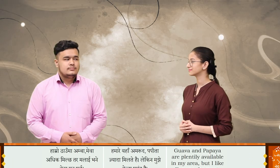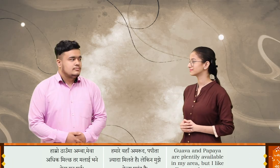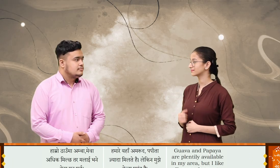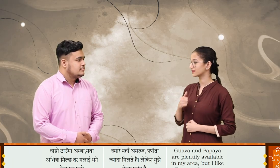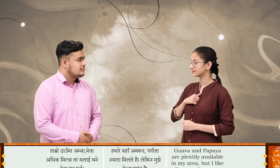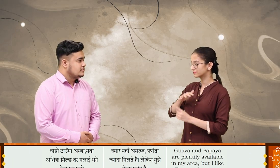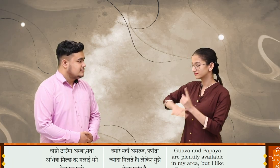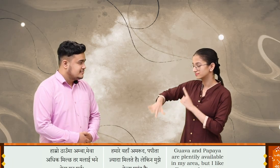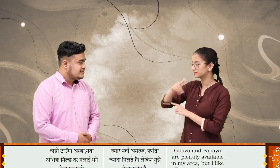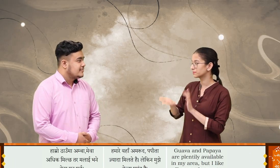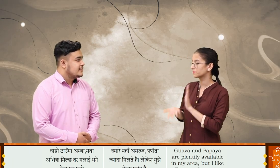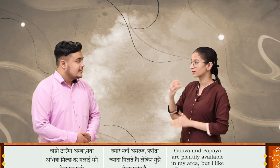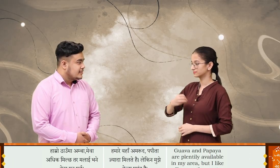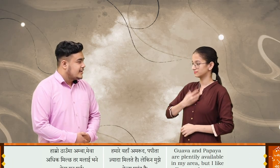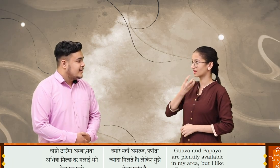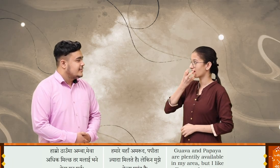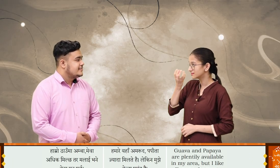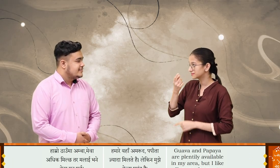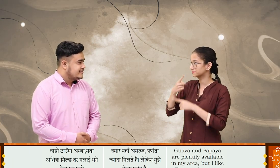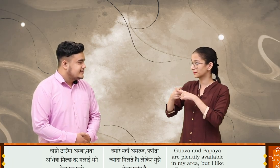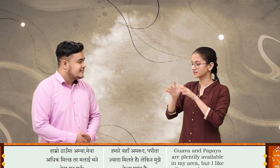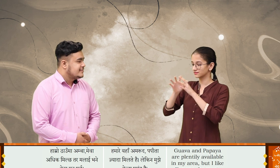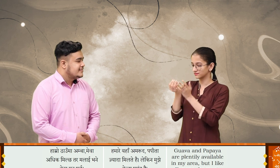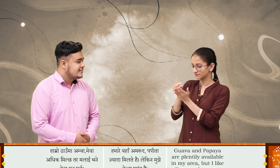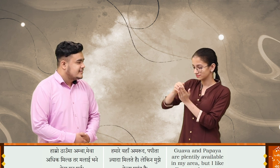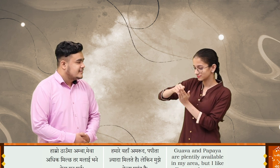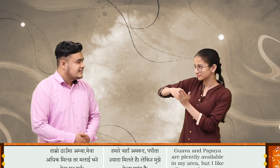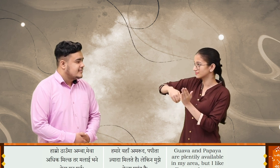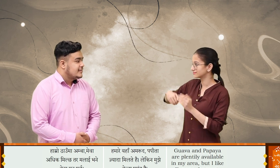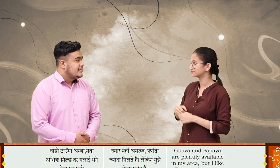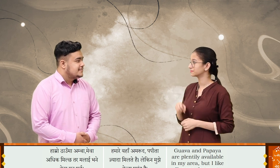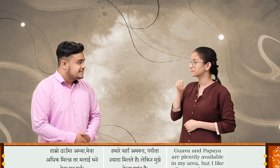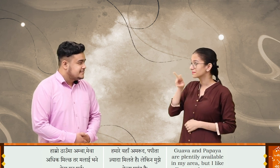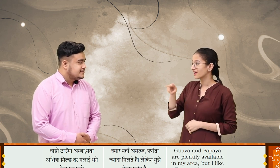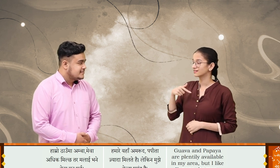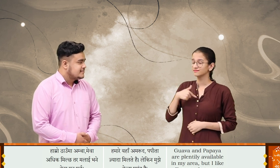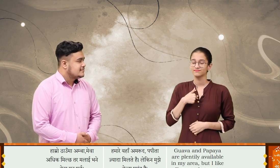हम्रो ठाव मां अम्बा मेवा अधिक मिल छा? तर अमलाई भने के रा मन पर छा?